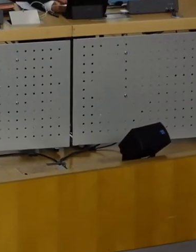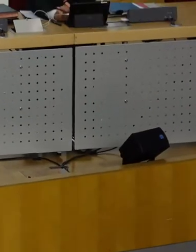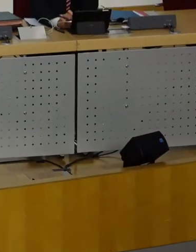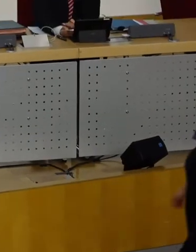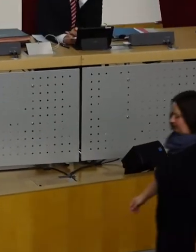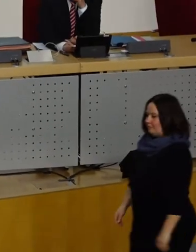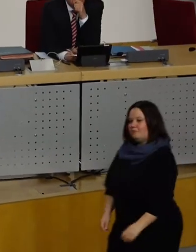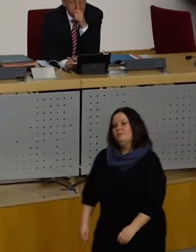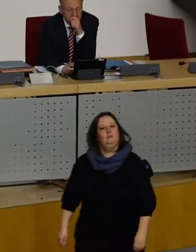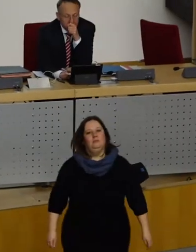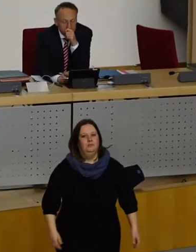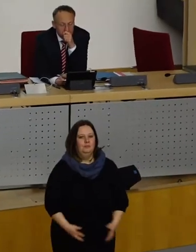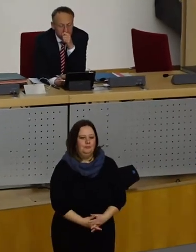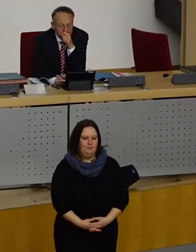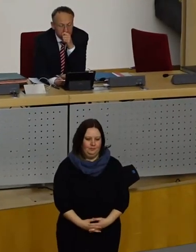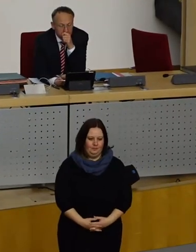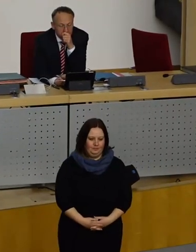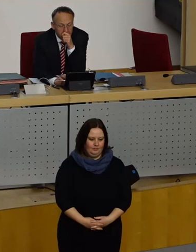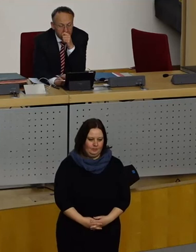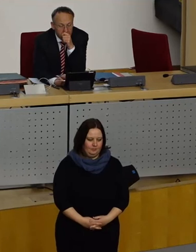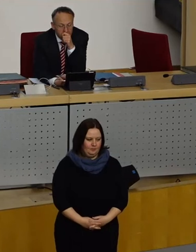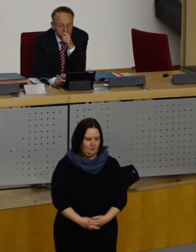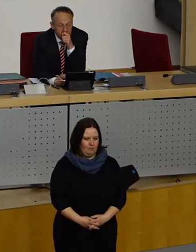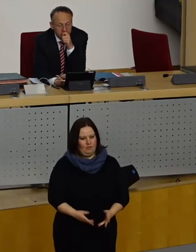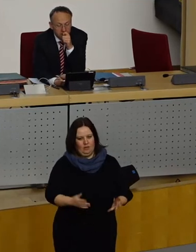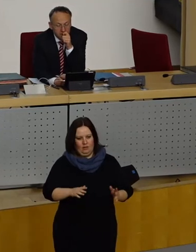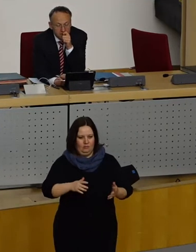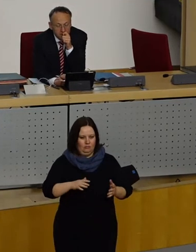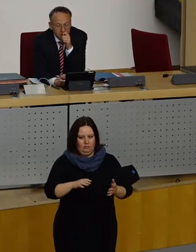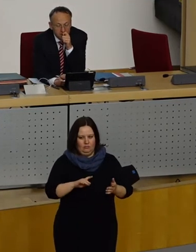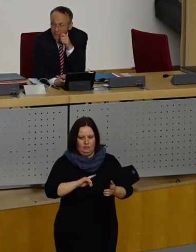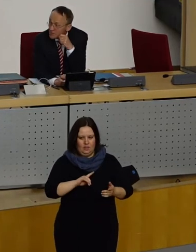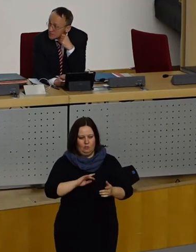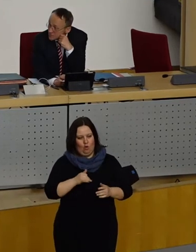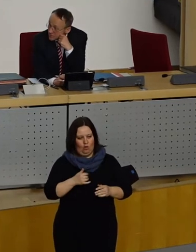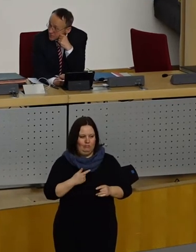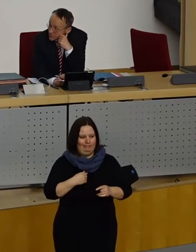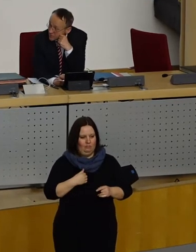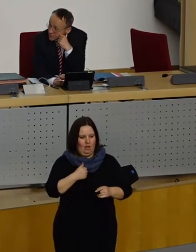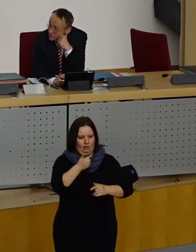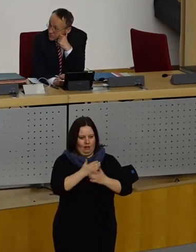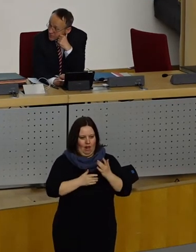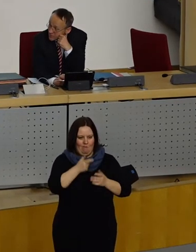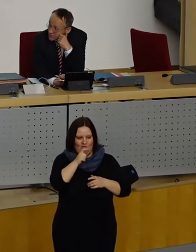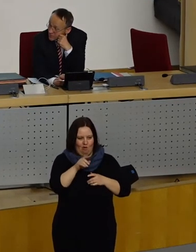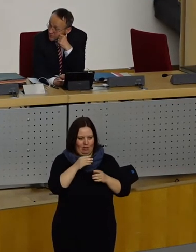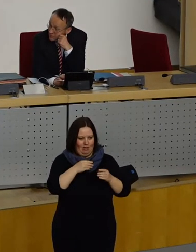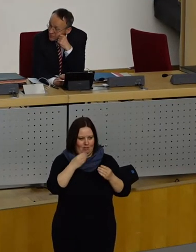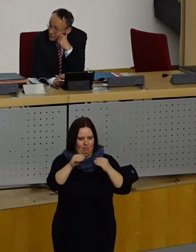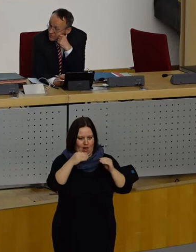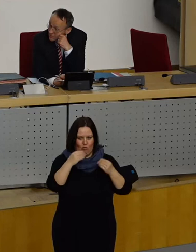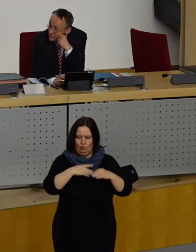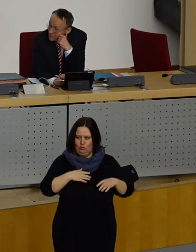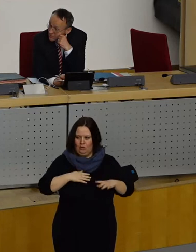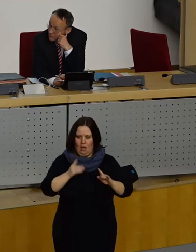So, ich habe, ich sage mal nur anderthalb Wortmeldungen. Deswegen würde ich jetzt nicht in die Fraktionsrunde eintreten,